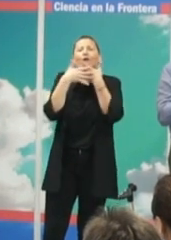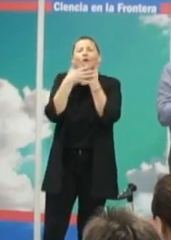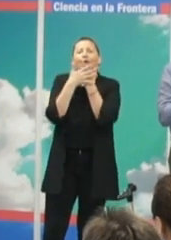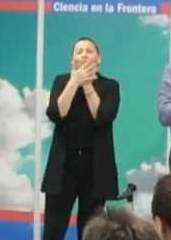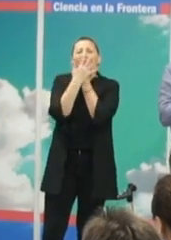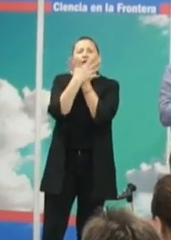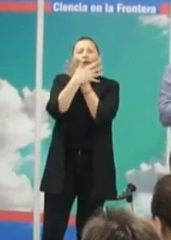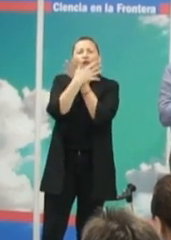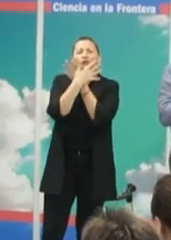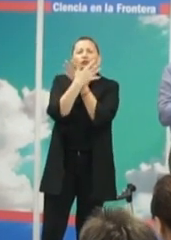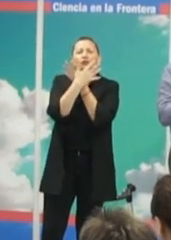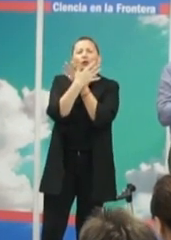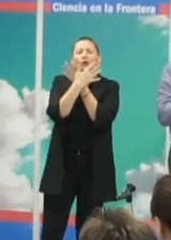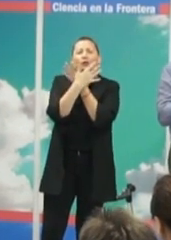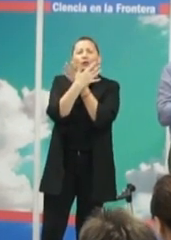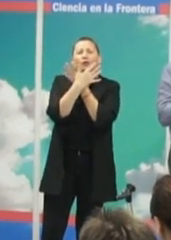Vía Láctea,